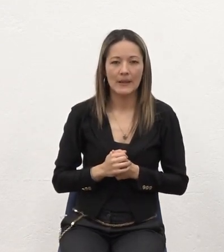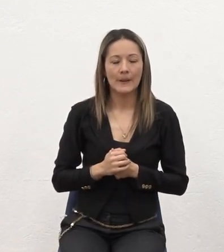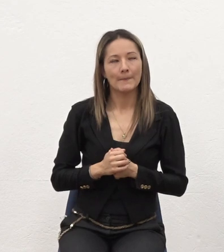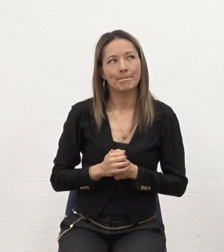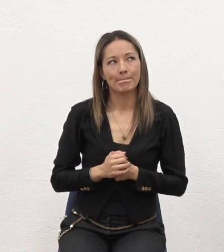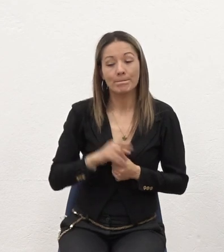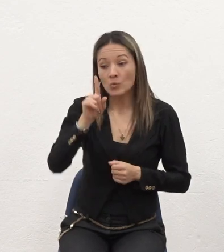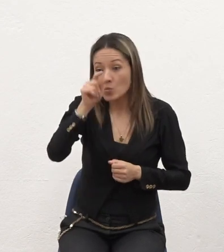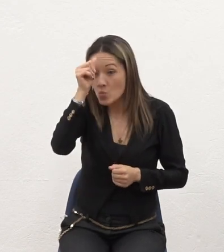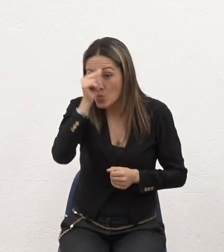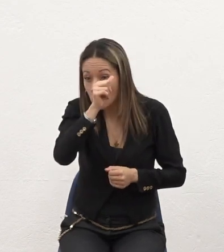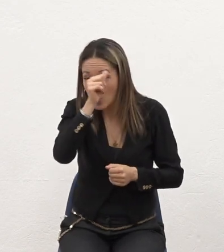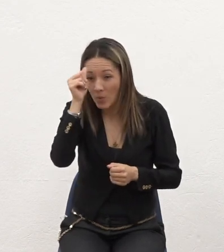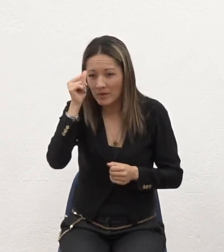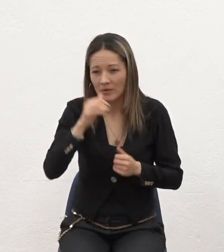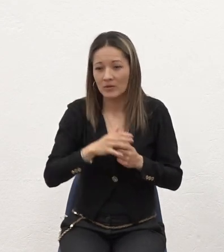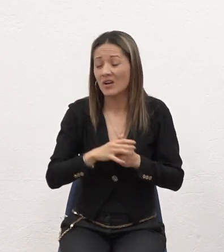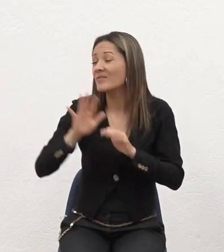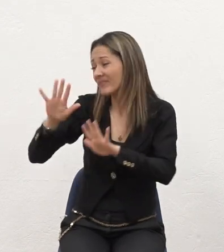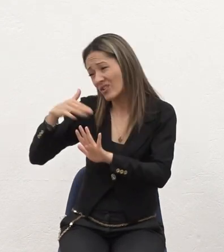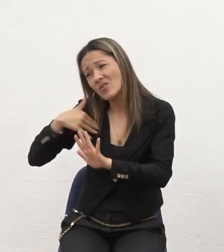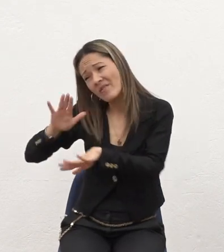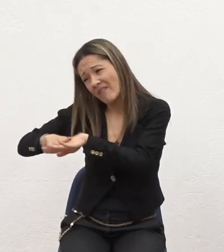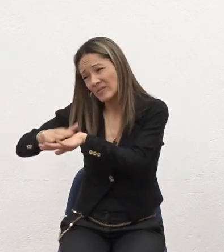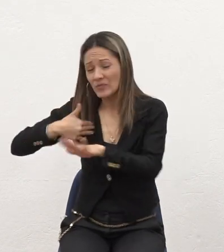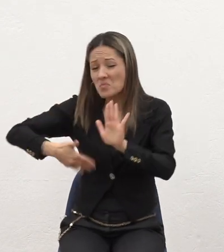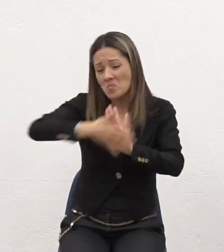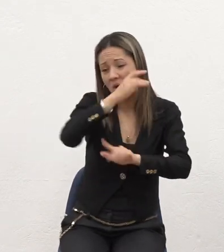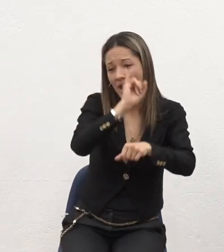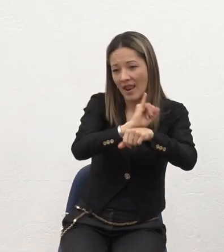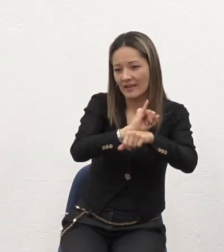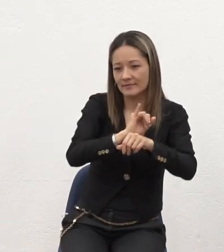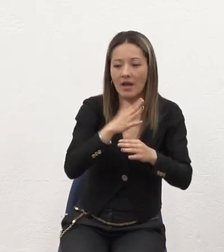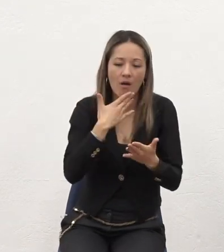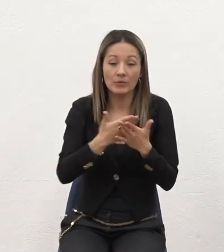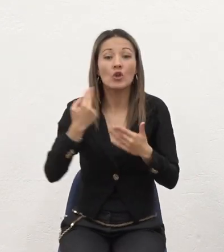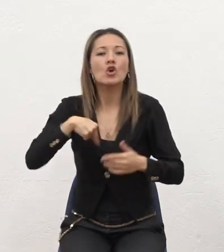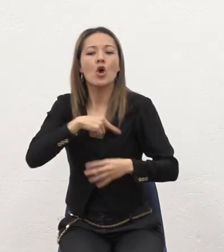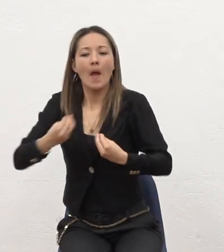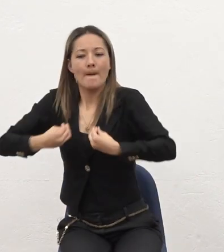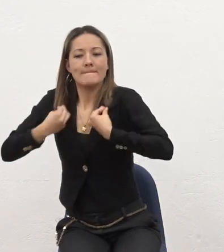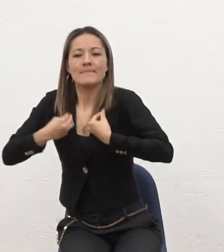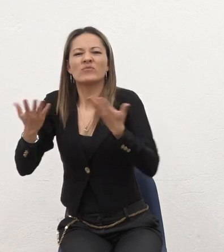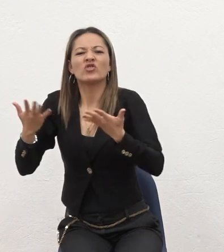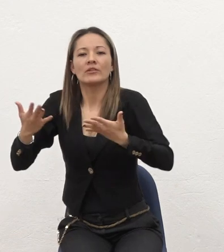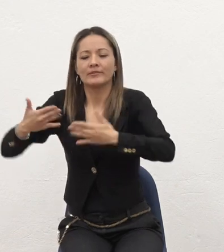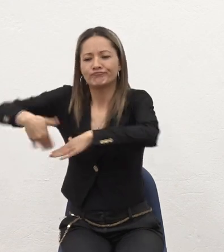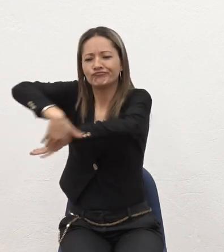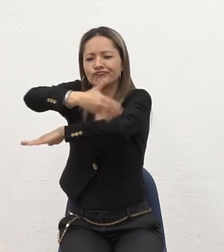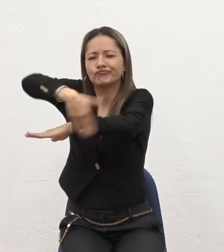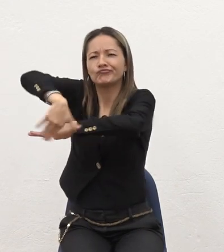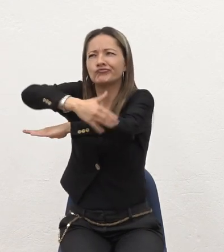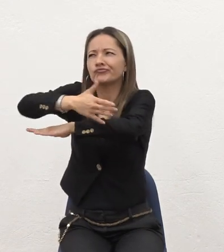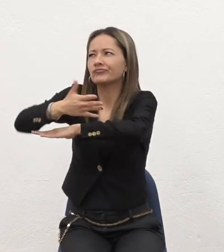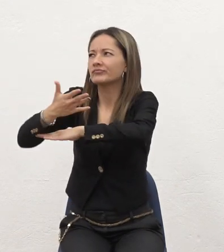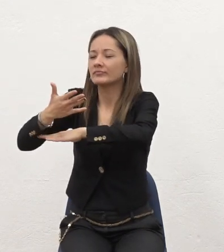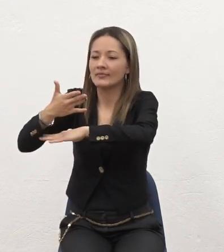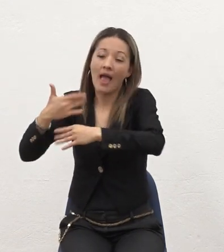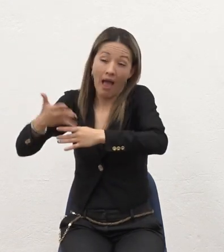Un domingo Llegó y dijo No Hoy me voy para la iglesia Y llegó Y nosotros vivimos Como en una avenida Donde Vivíamos en ese entonces Tú